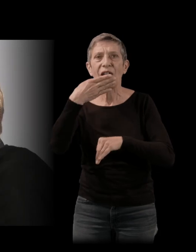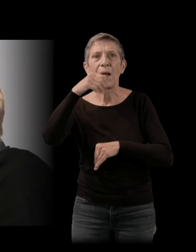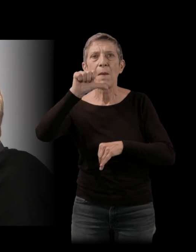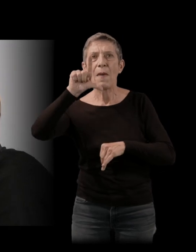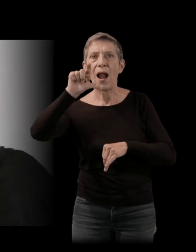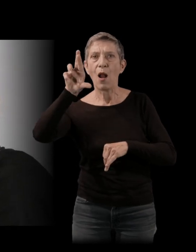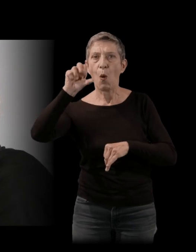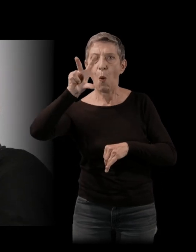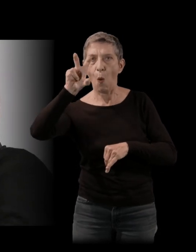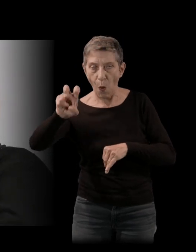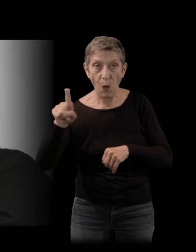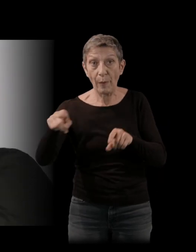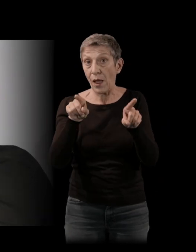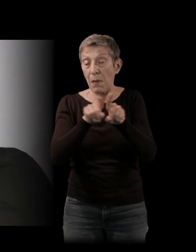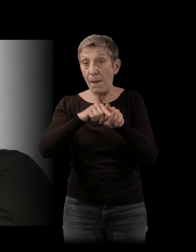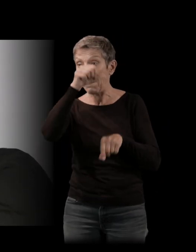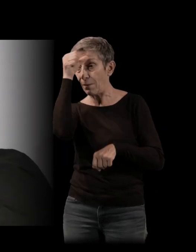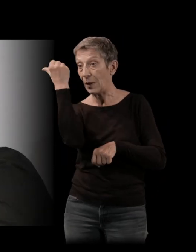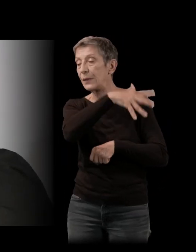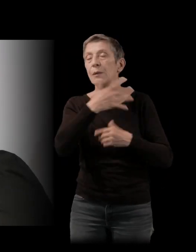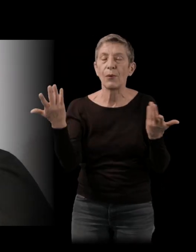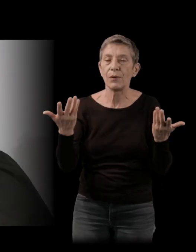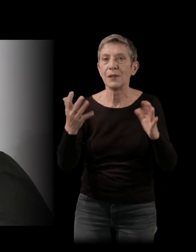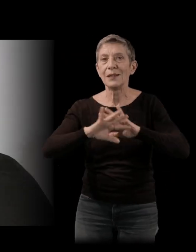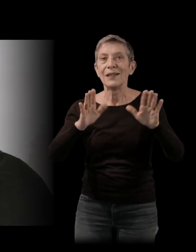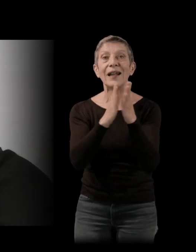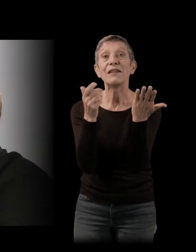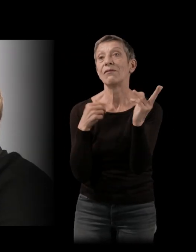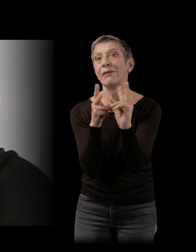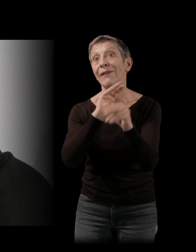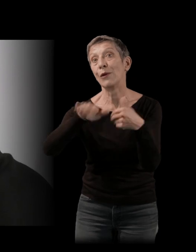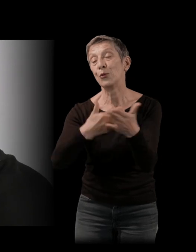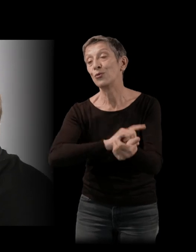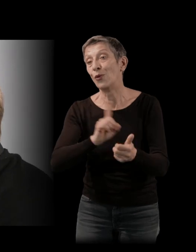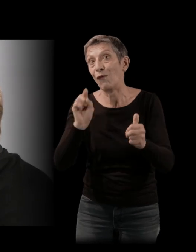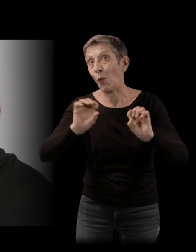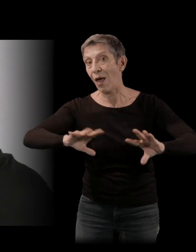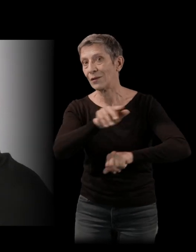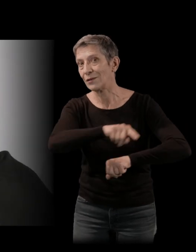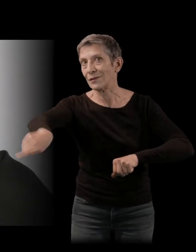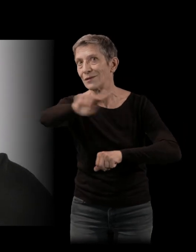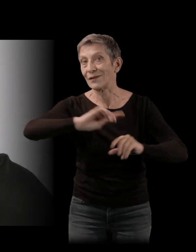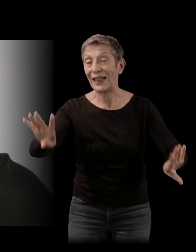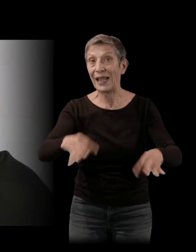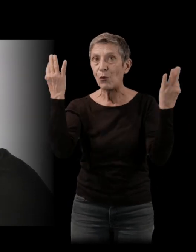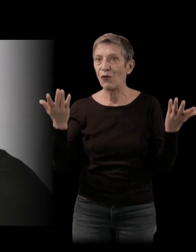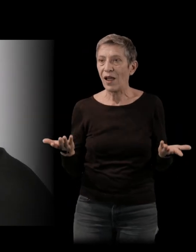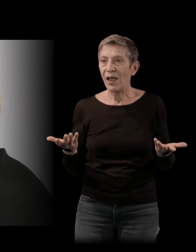les États-Unis aussi. Alors là aussi, on ne pas tout dire du livre puisqu'il faut découvrir tout ça. Mais on a l'impression que ce film devient un instrument